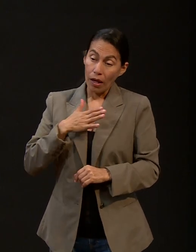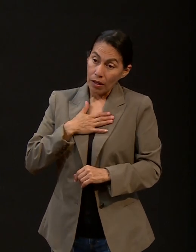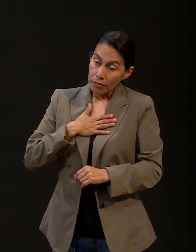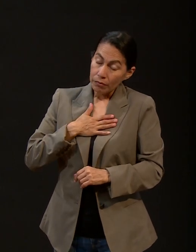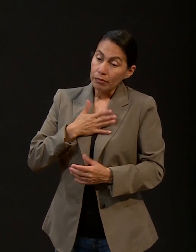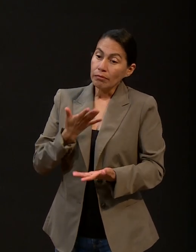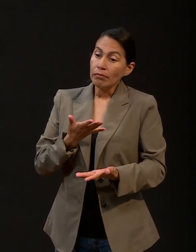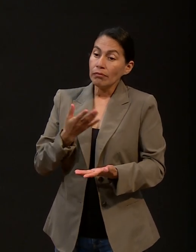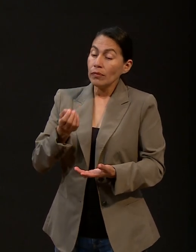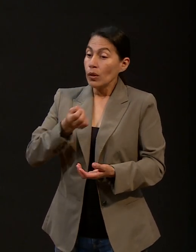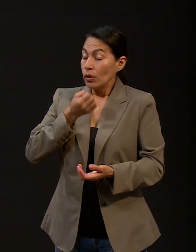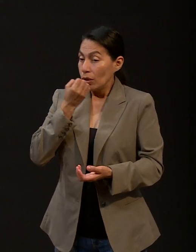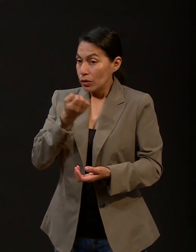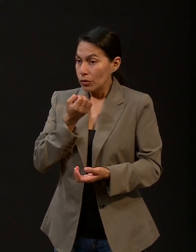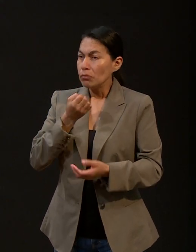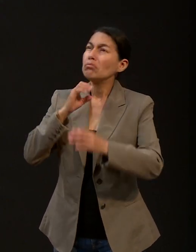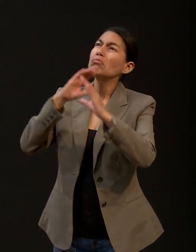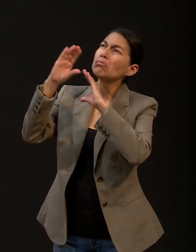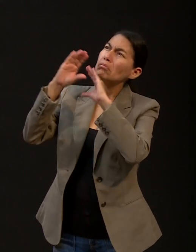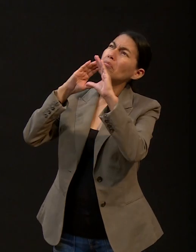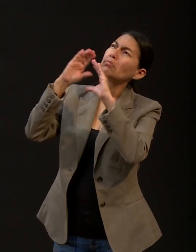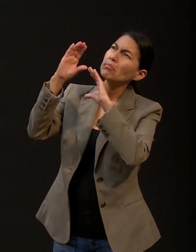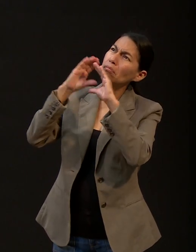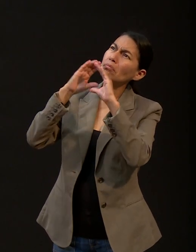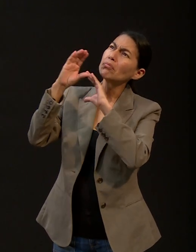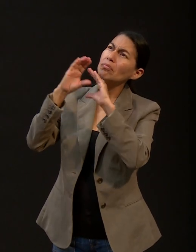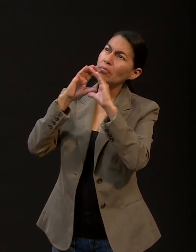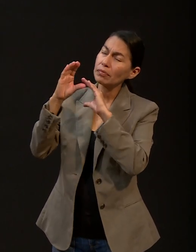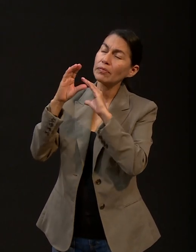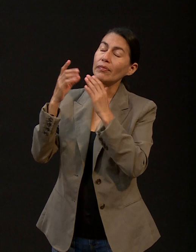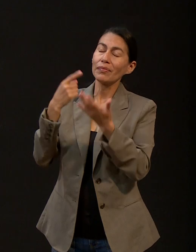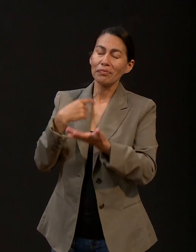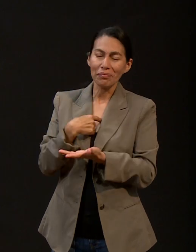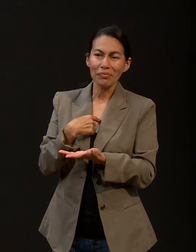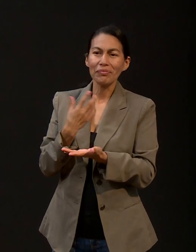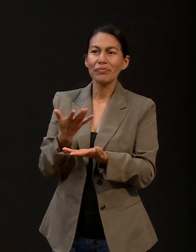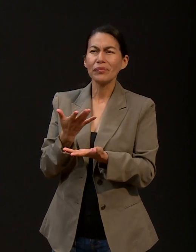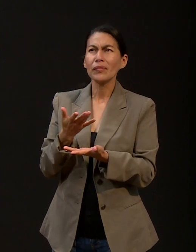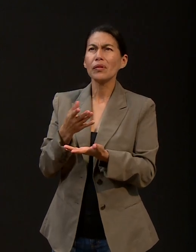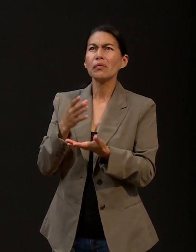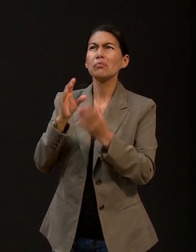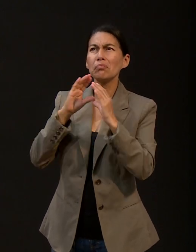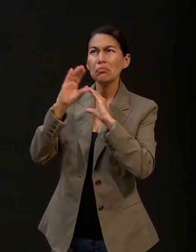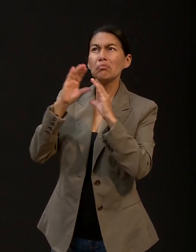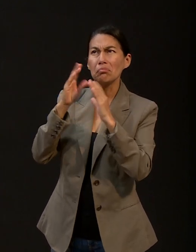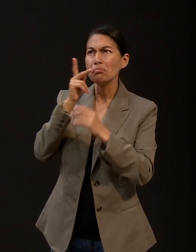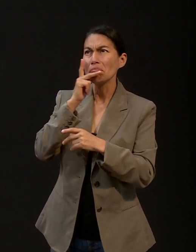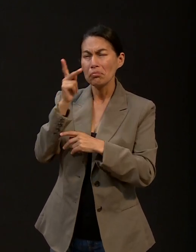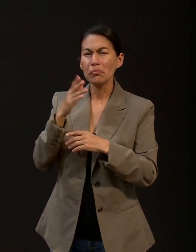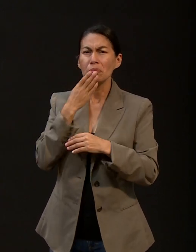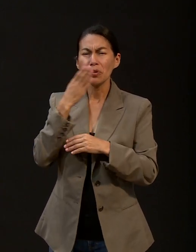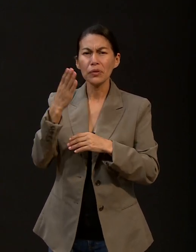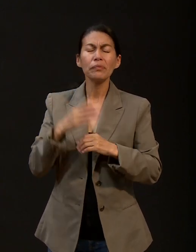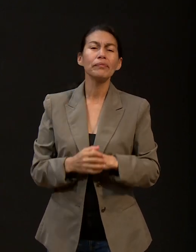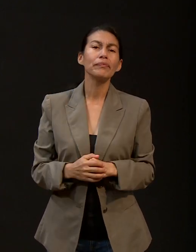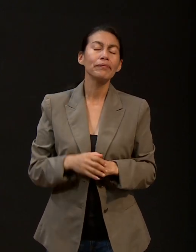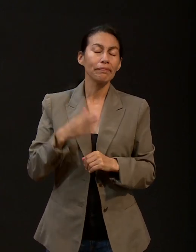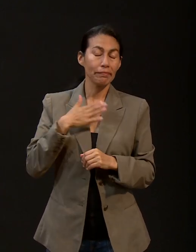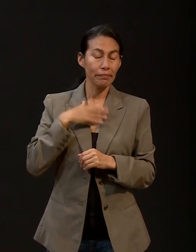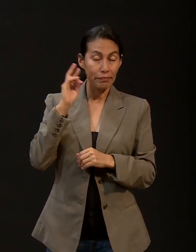sido una comunión con Dios, lo que me ha permitido llevar esta intimidad. Recuerdo desde mis edades